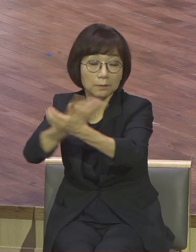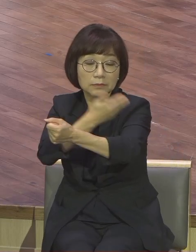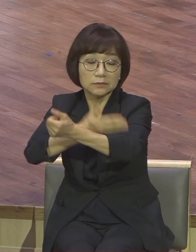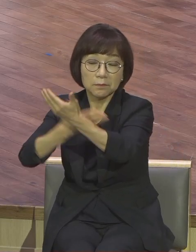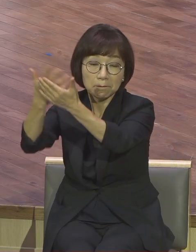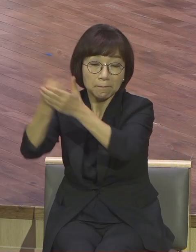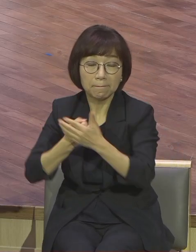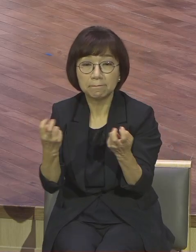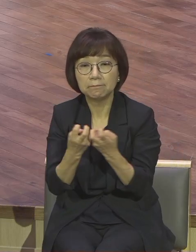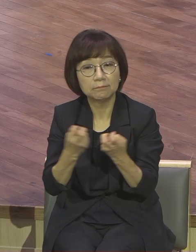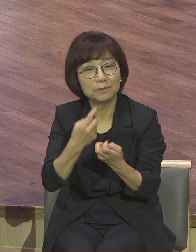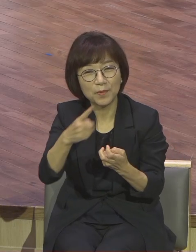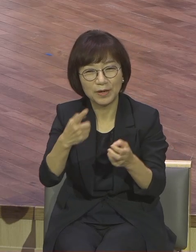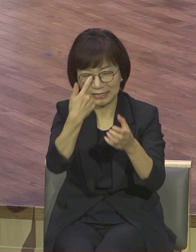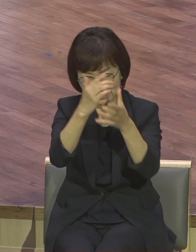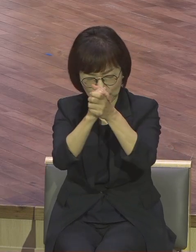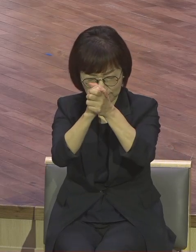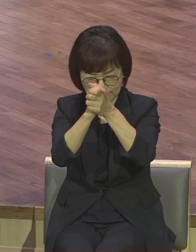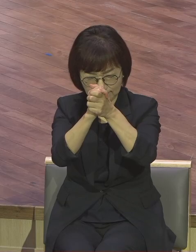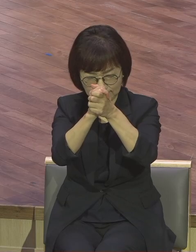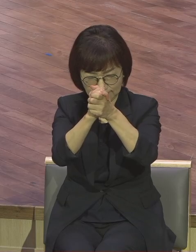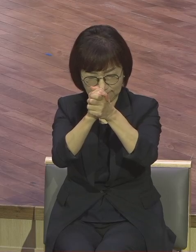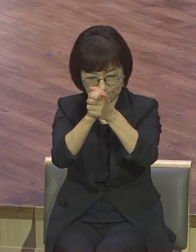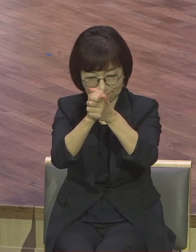기도 양을 확 채웠어요 기도